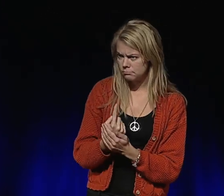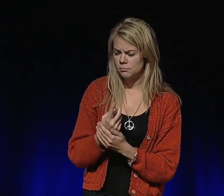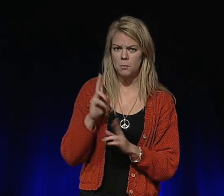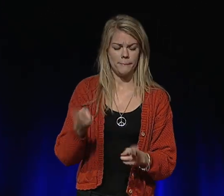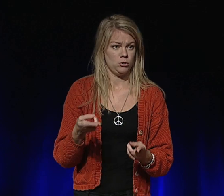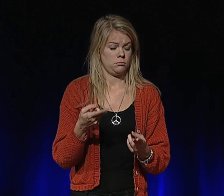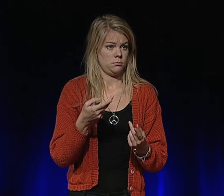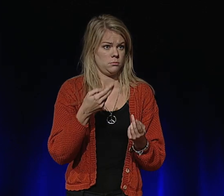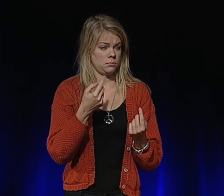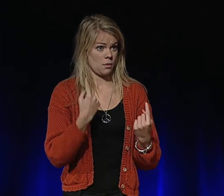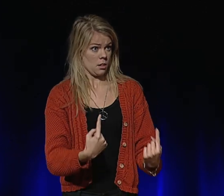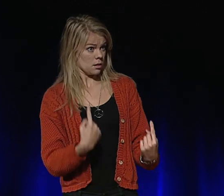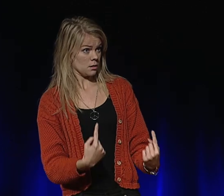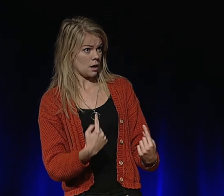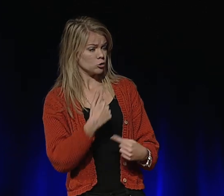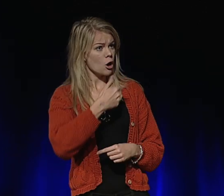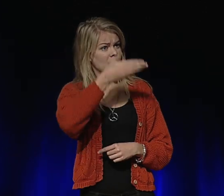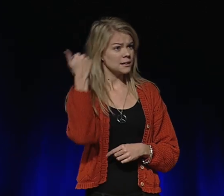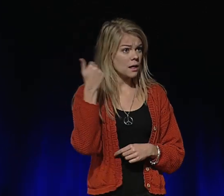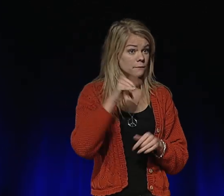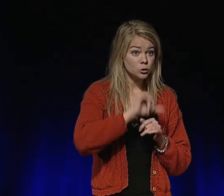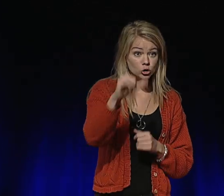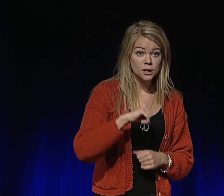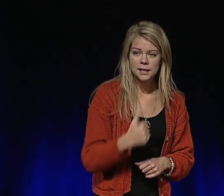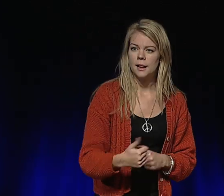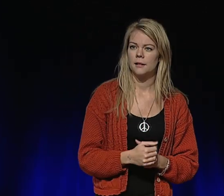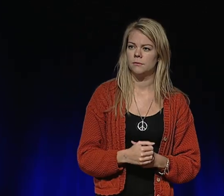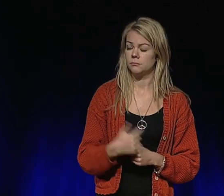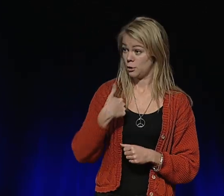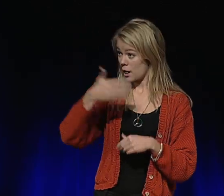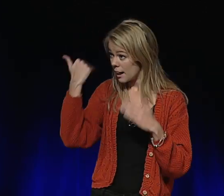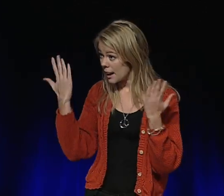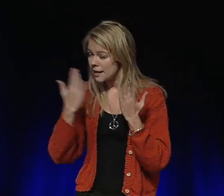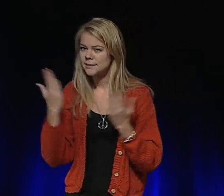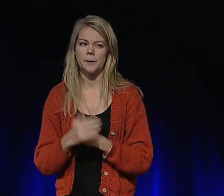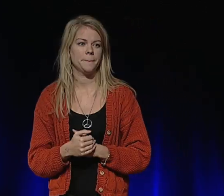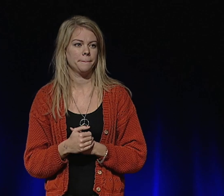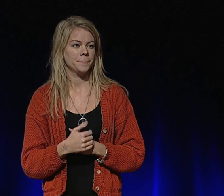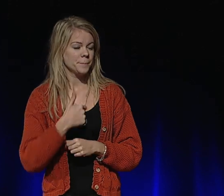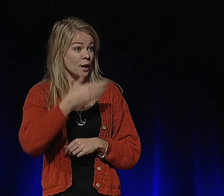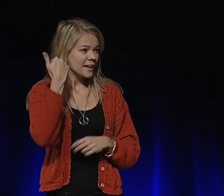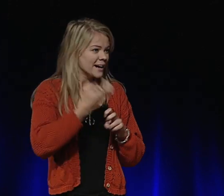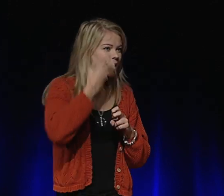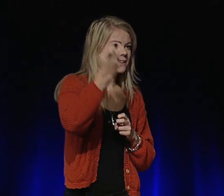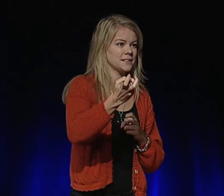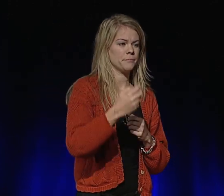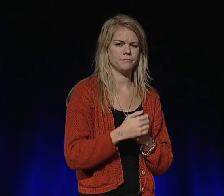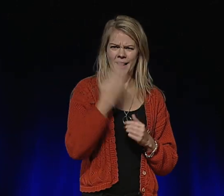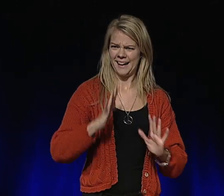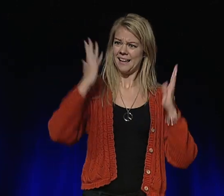märkligt. Och av någon anledning imponerande. Att jag kan flyga själv. Att jag kan läsa, resa och leva